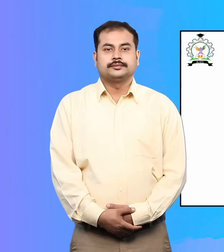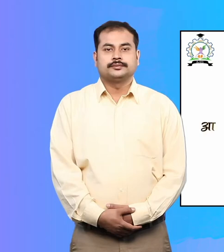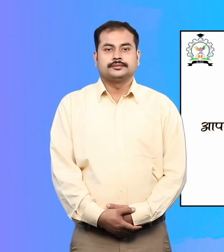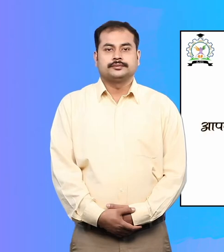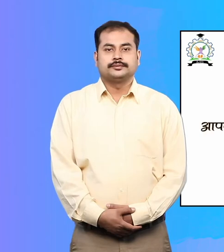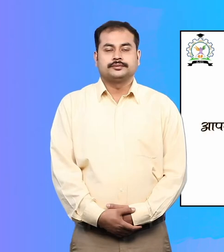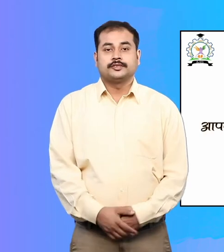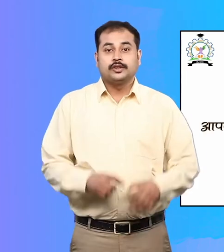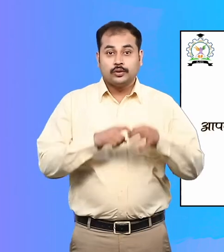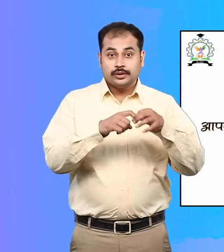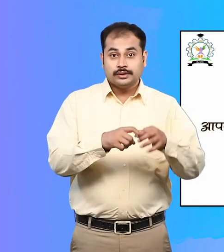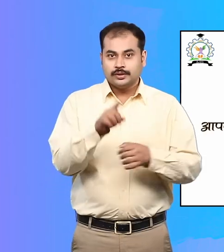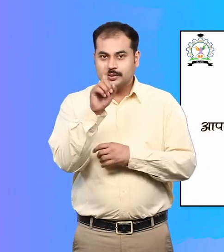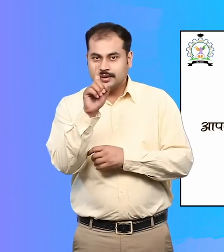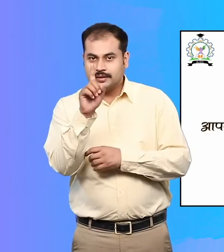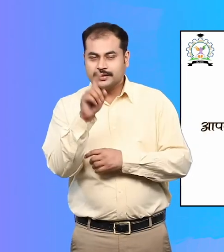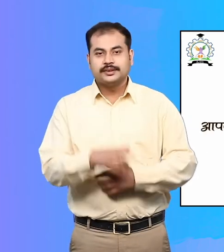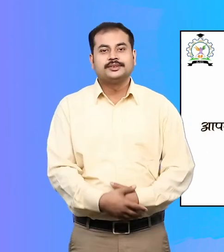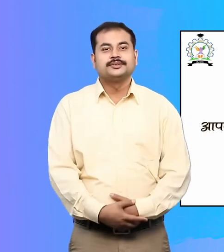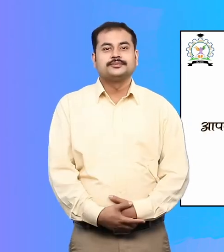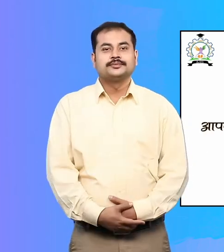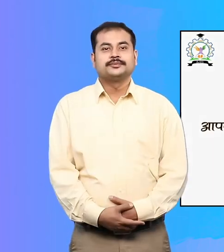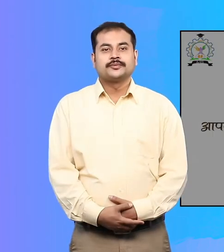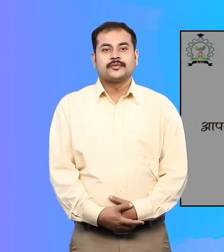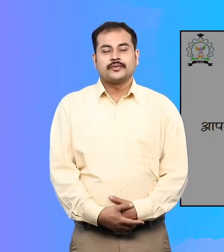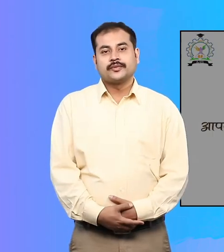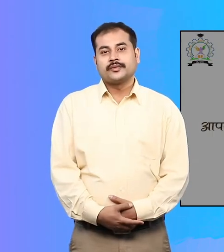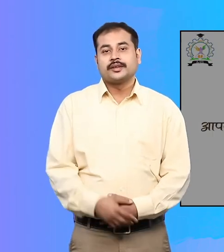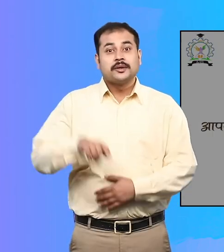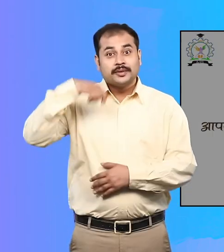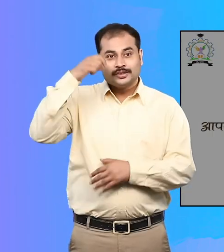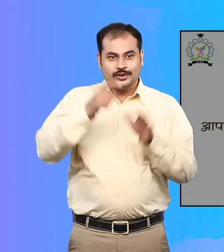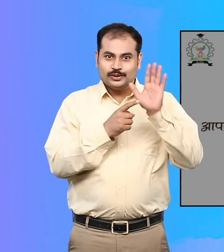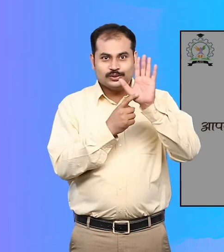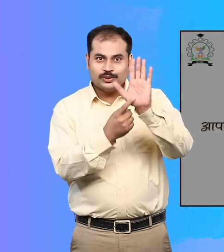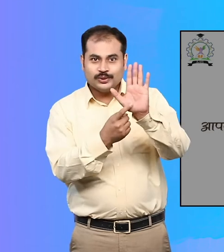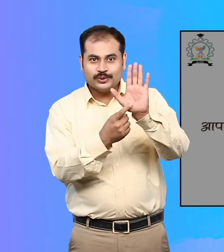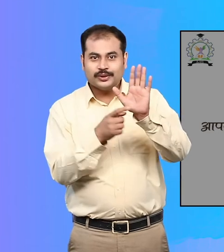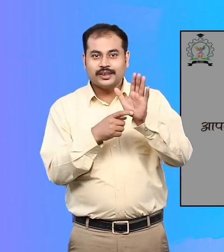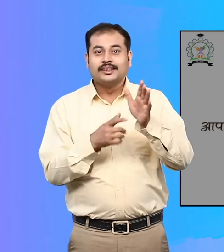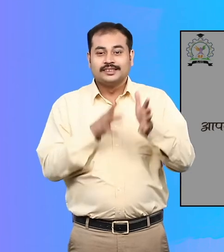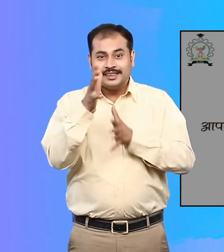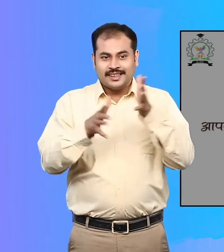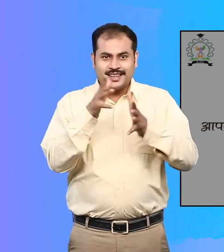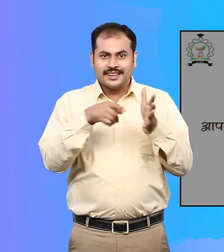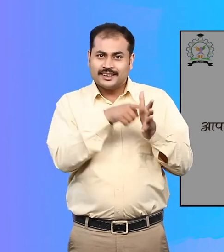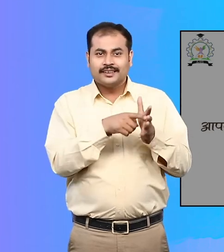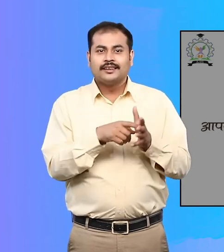प्रश्ण वीडियो में दिखाया गया प्रश्ण आमतोर पर किस से पूछा